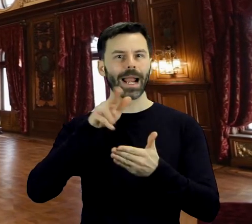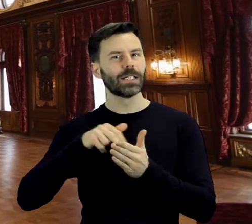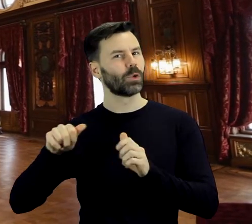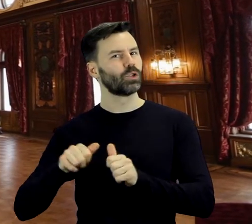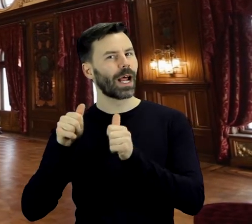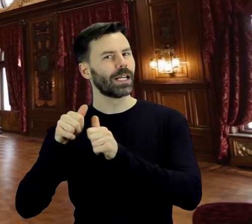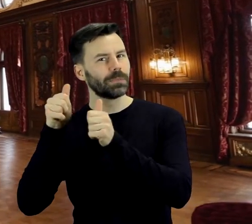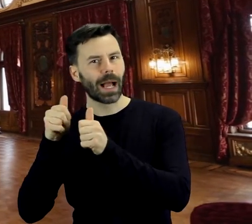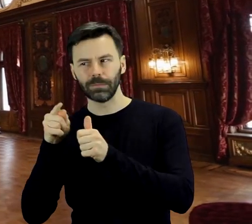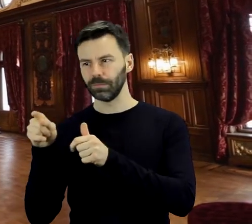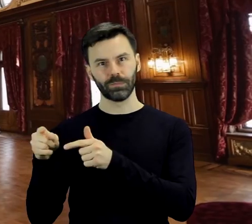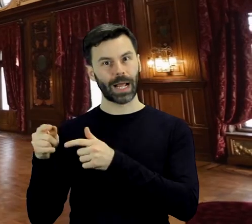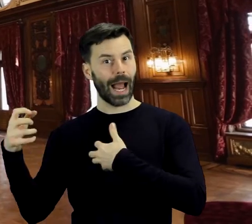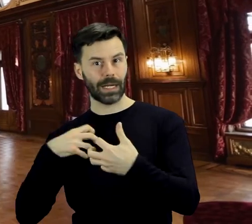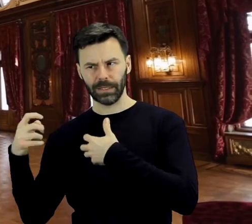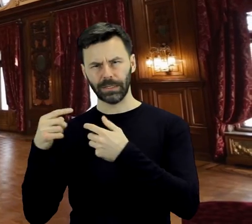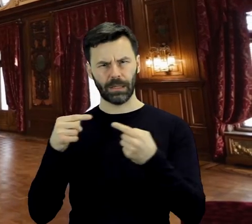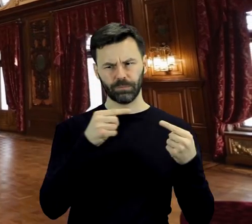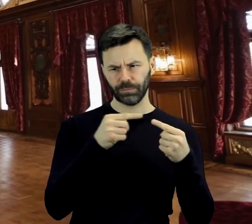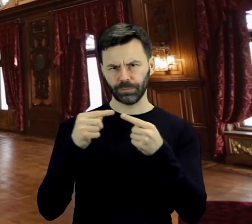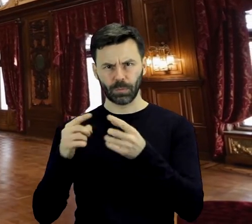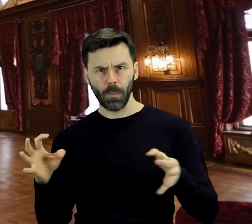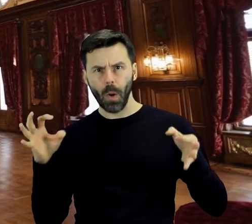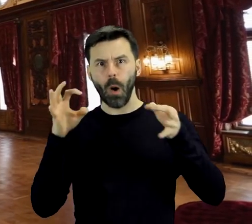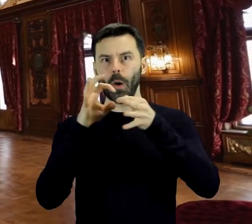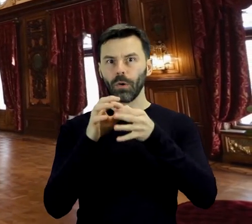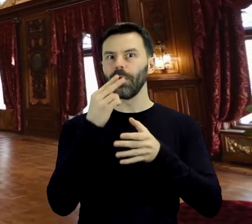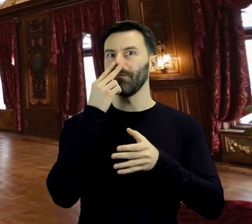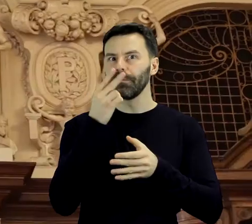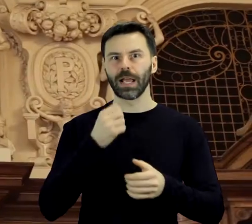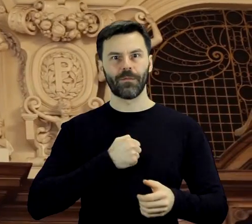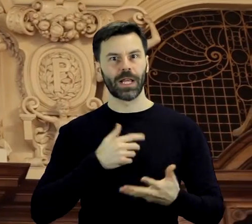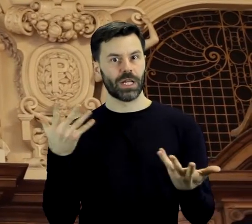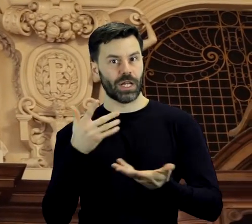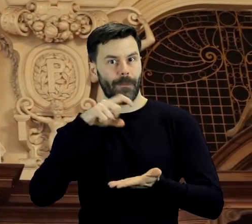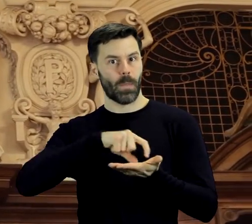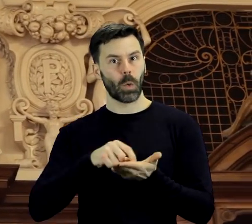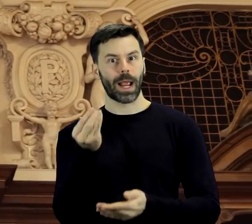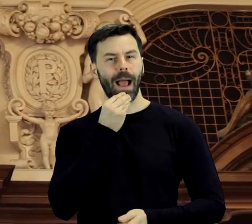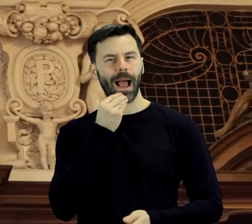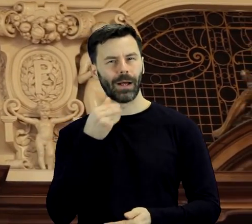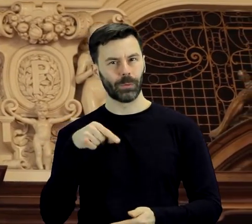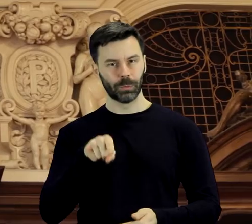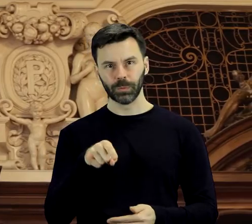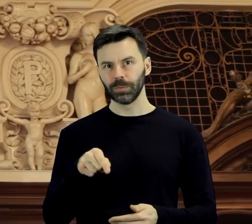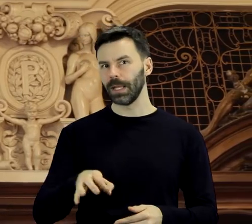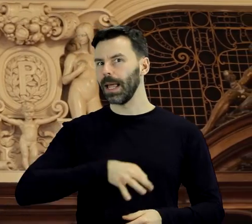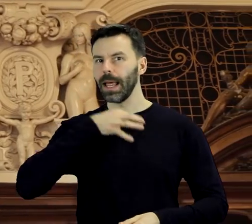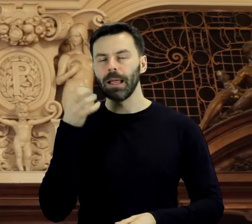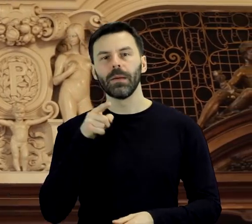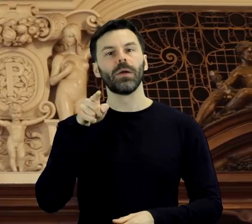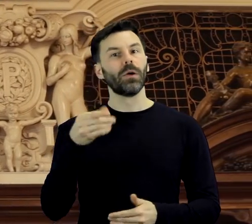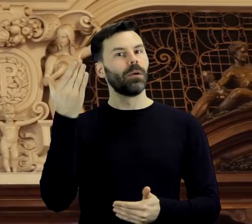rzemiosła artystycznego najpełniej prezentuje przestrzeń sali jadalnej. Dekoracje, których przeznaczeniem była